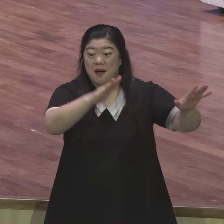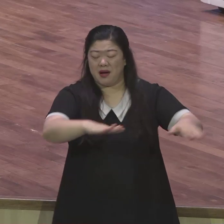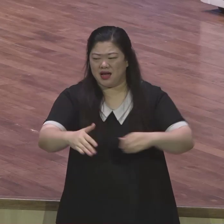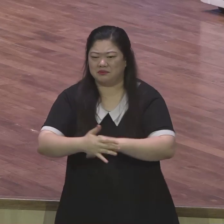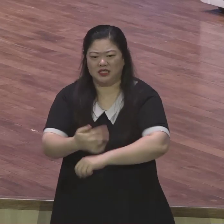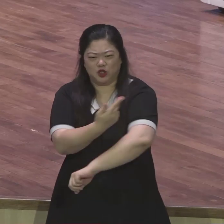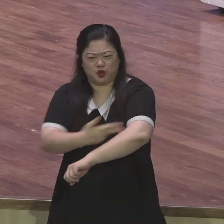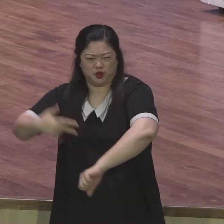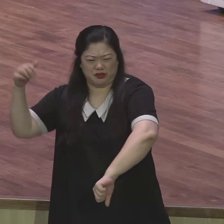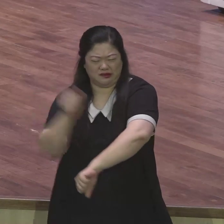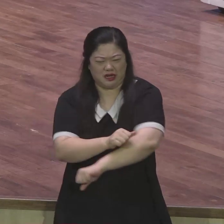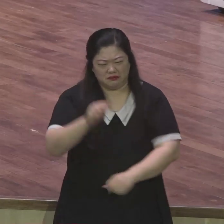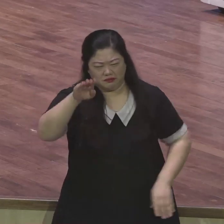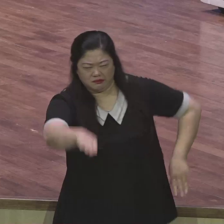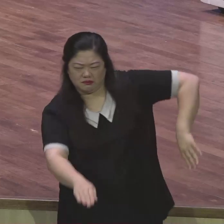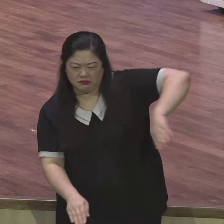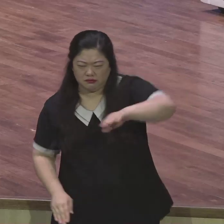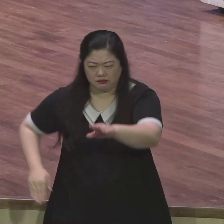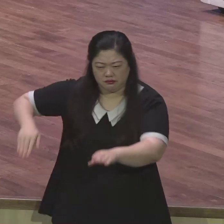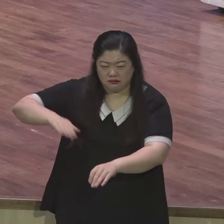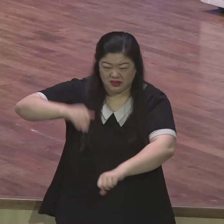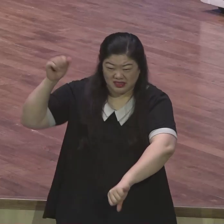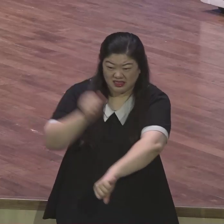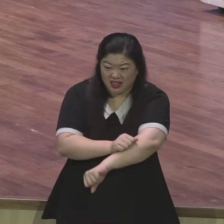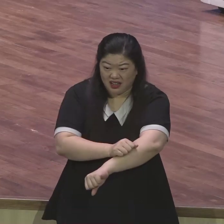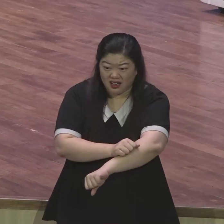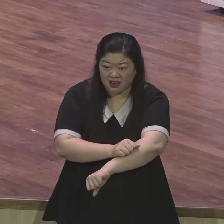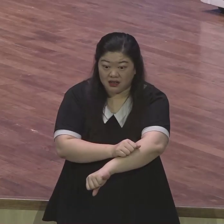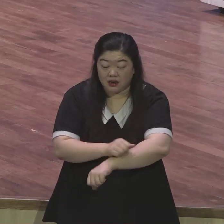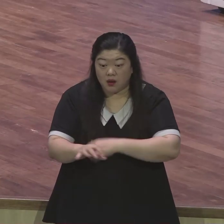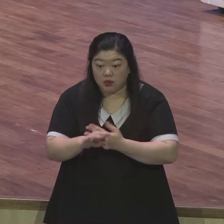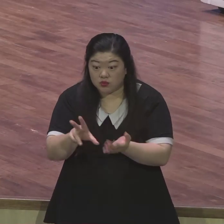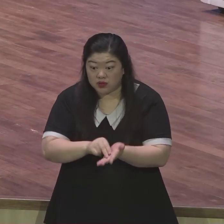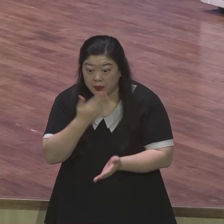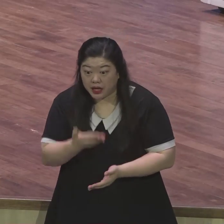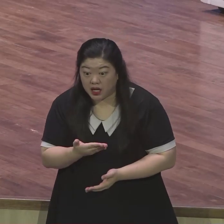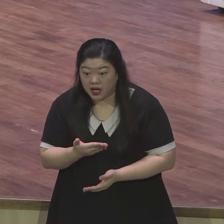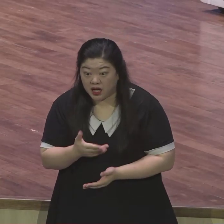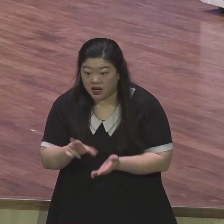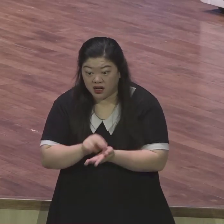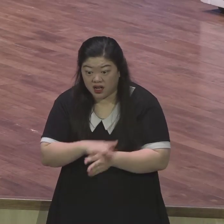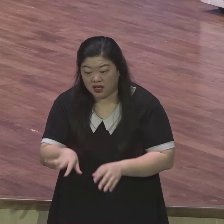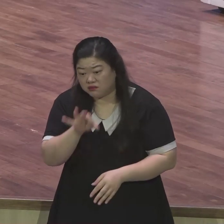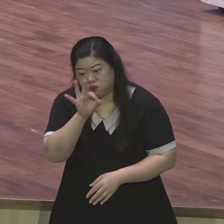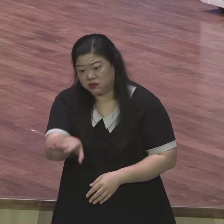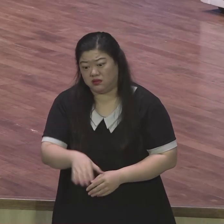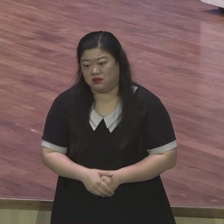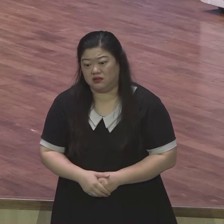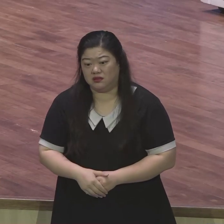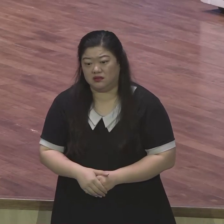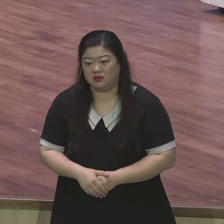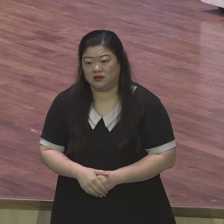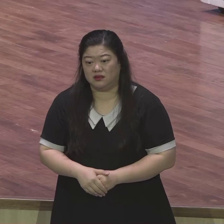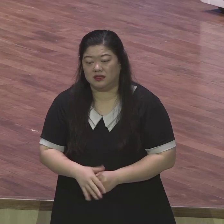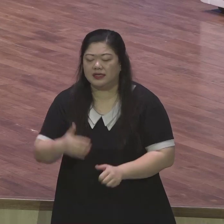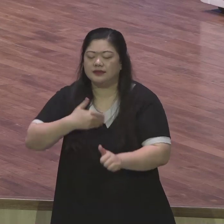건너는 방법 배우는 것이 아니라 내가 도저히 해결할 수 없는 그런 상황 속에 전적으로 하나님을 바라볼 때